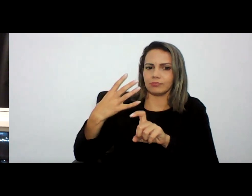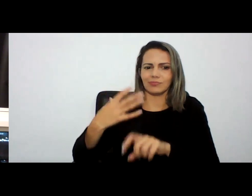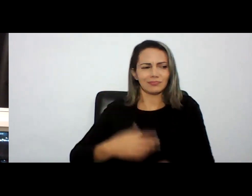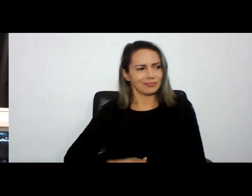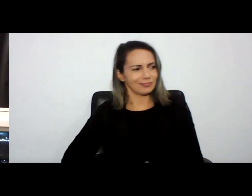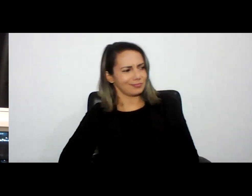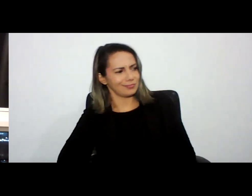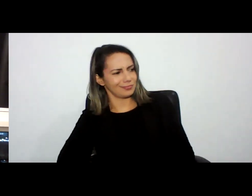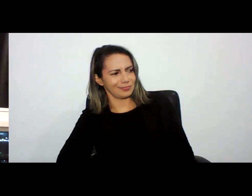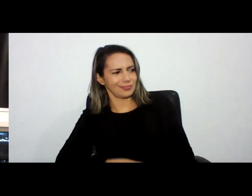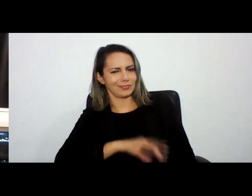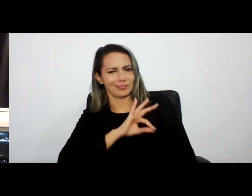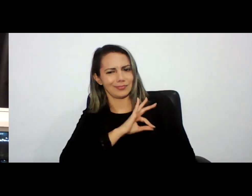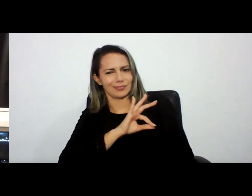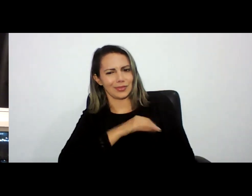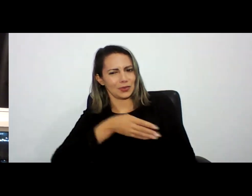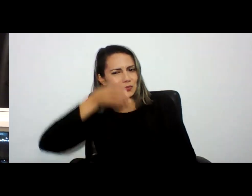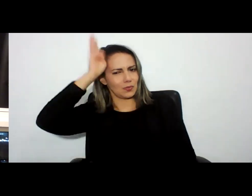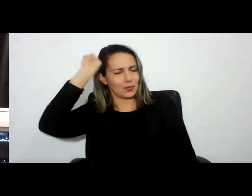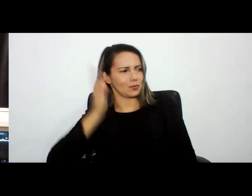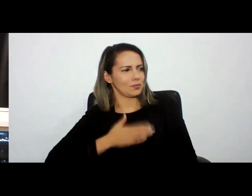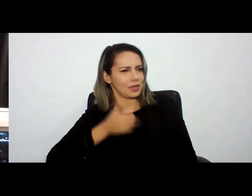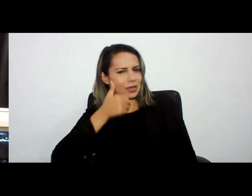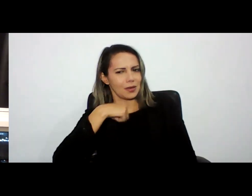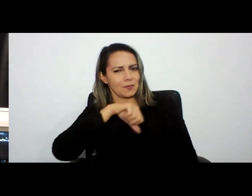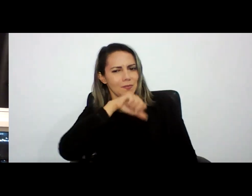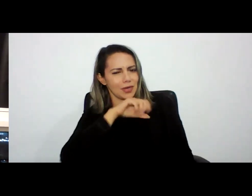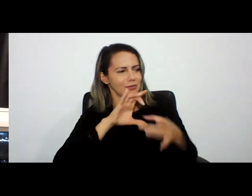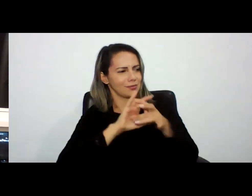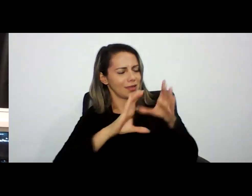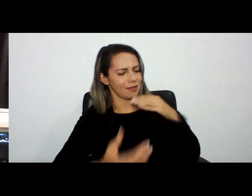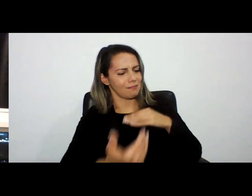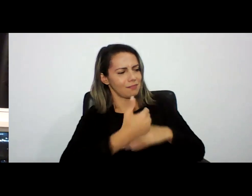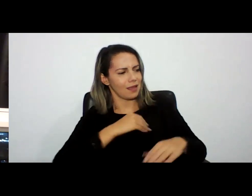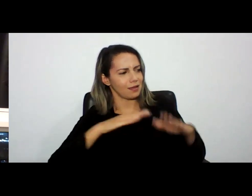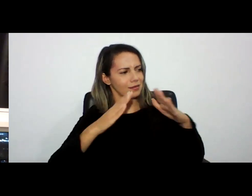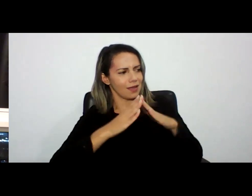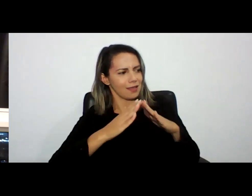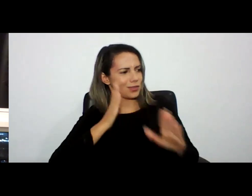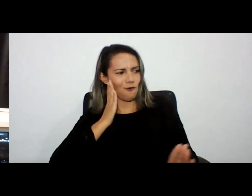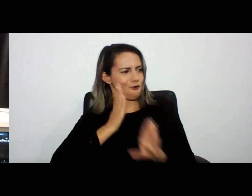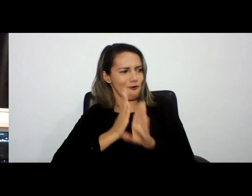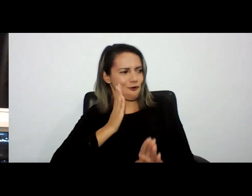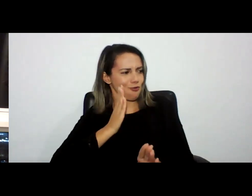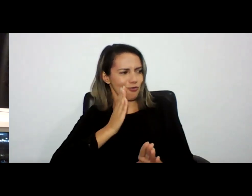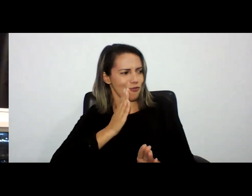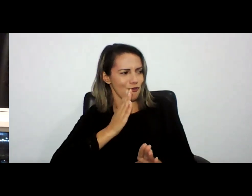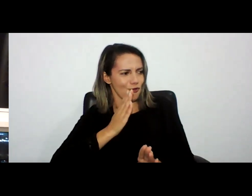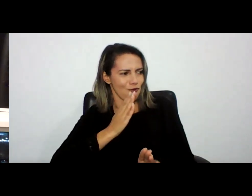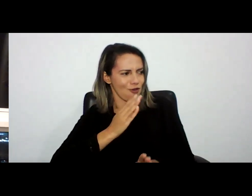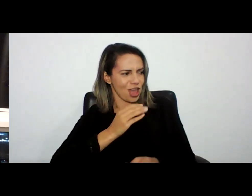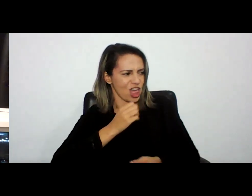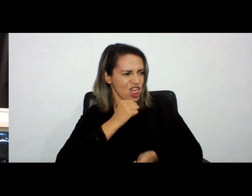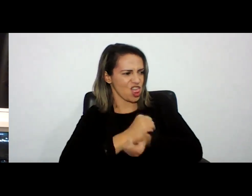minha mãe deixou eles entrarem aqui em casa e eles não acharam o bagulho aí na hora passei o rádio alguém entrou em alguma